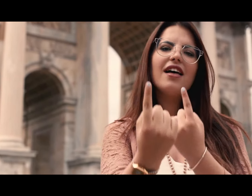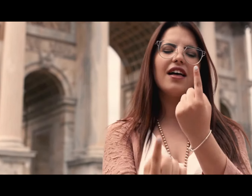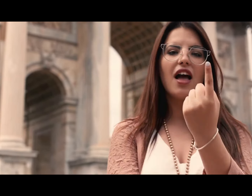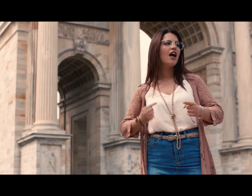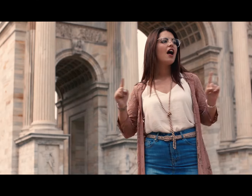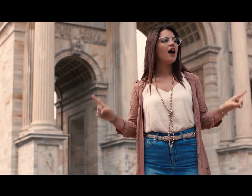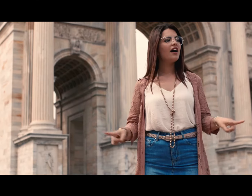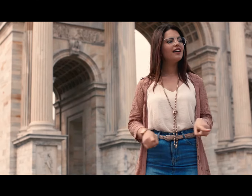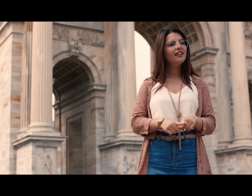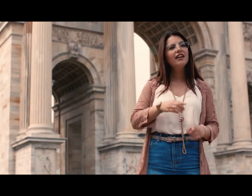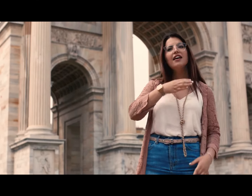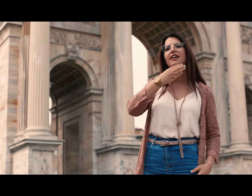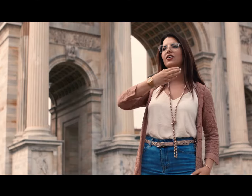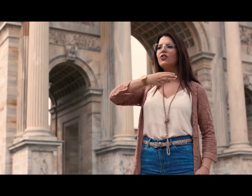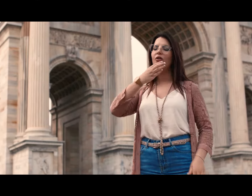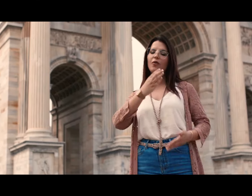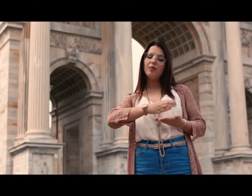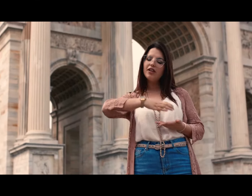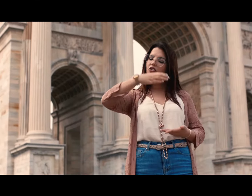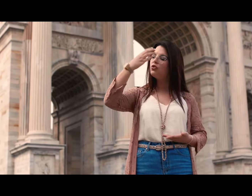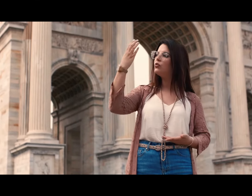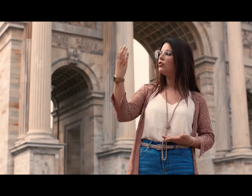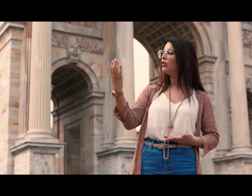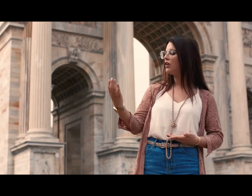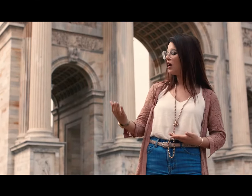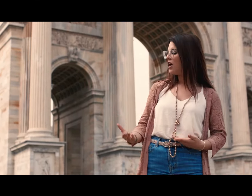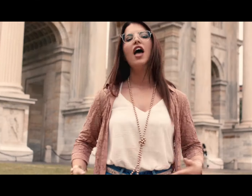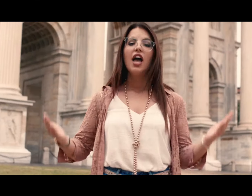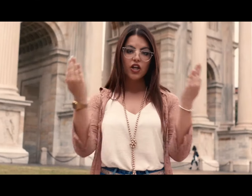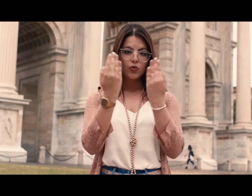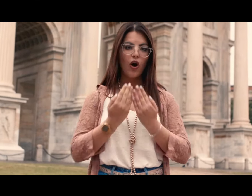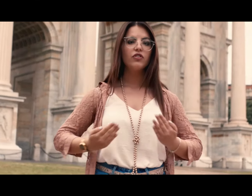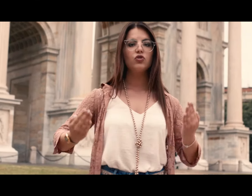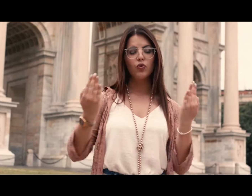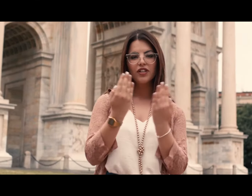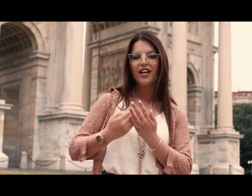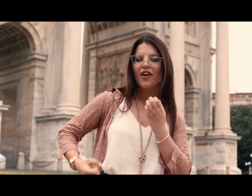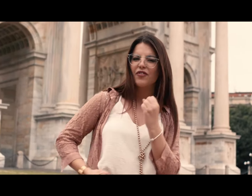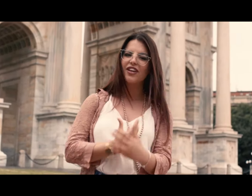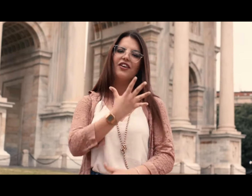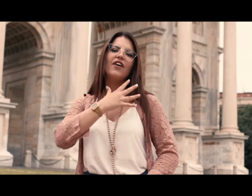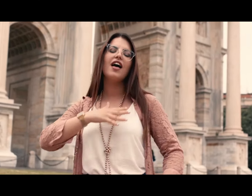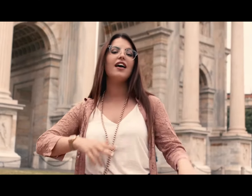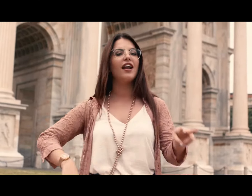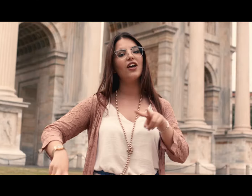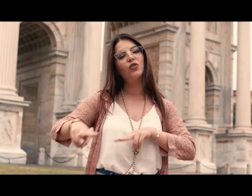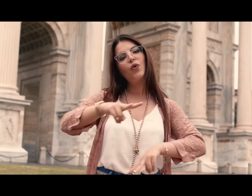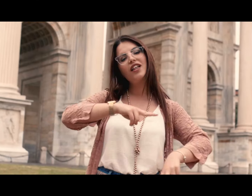A cadere come Newton In nuovi studi a vivere in due